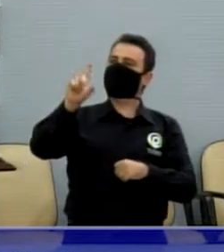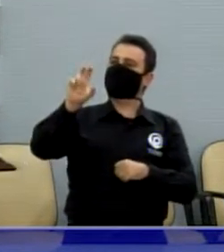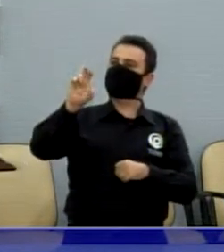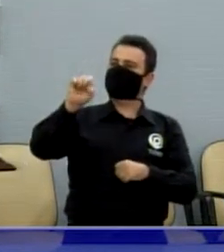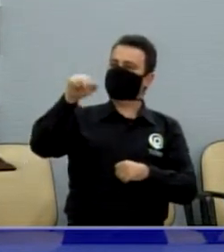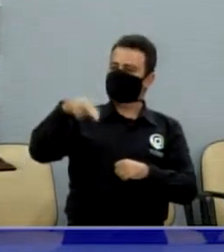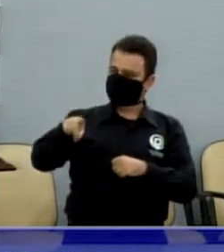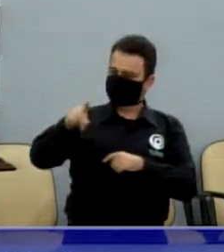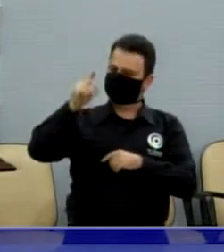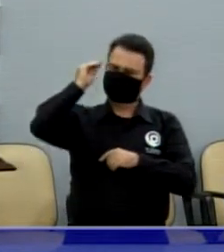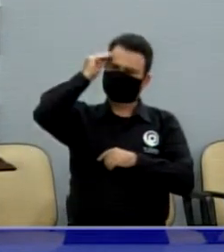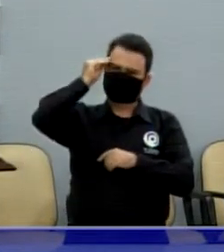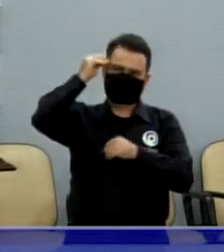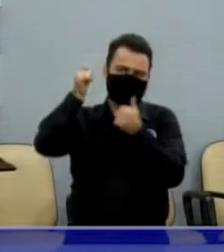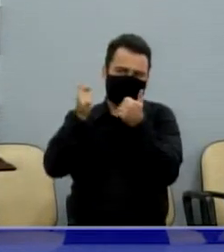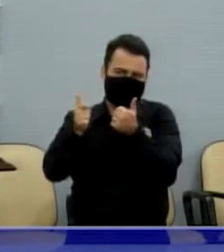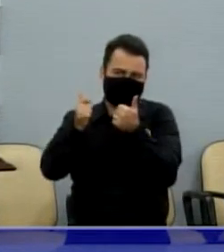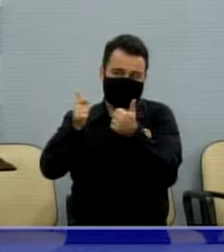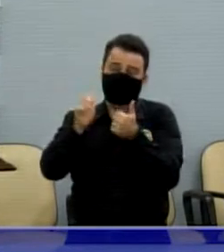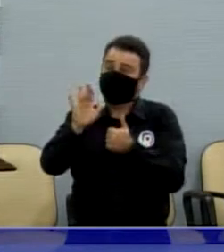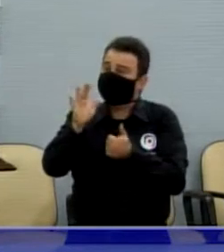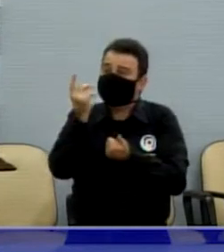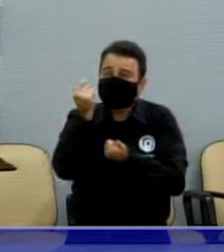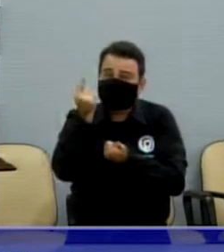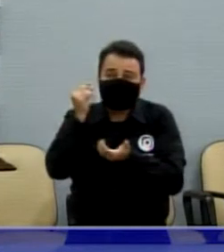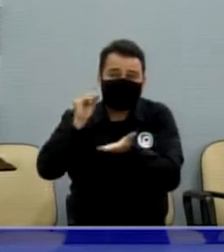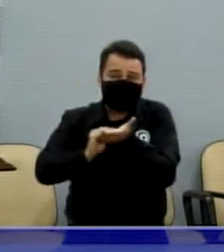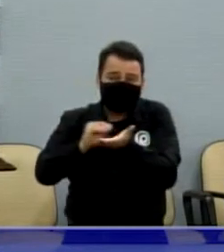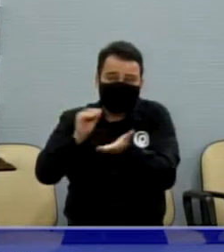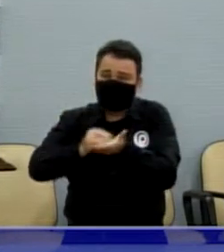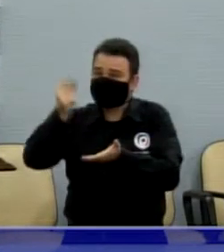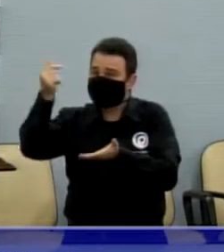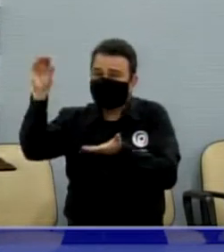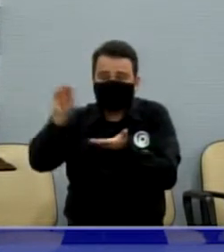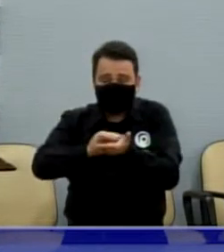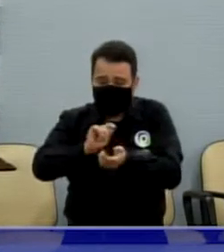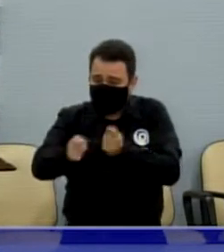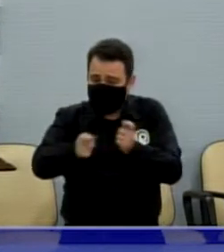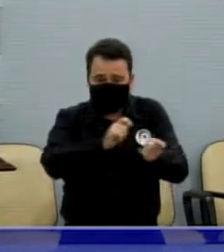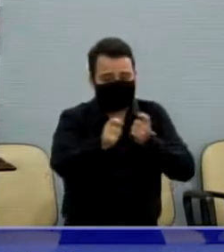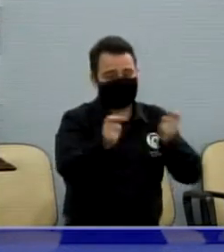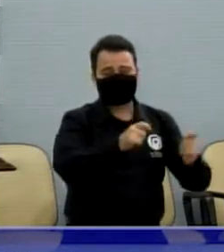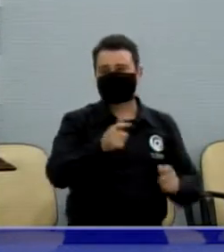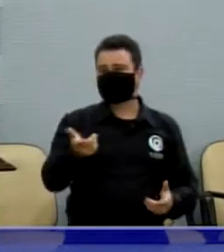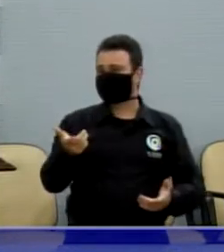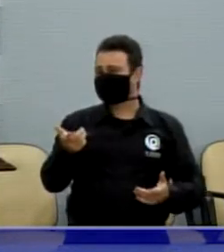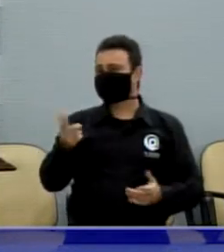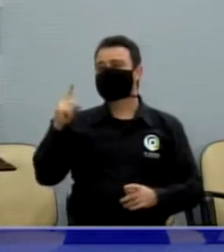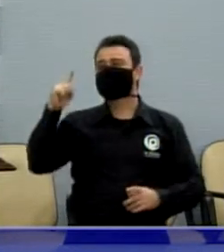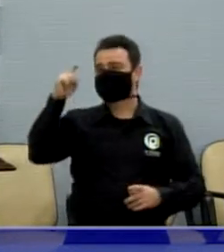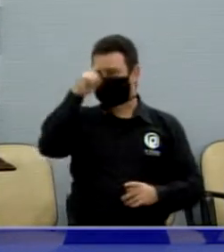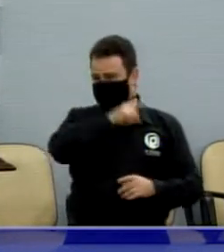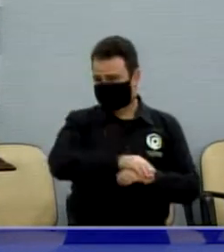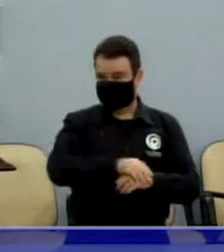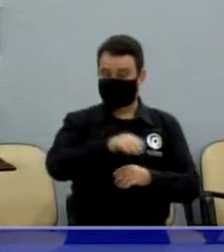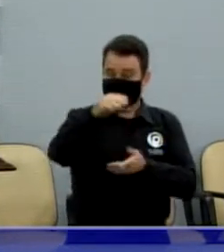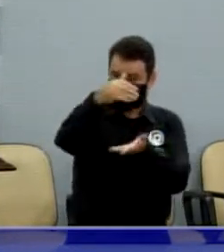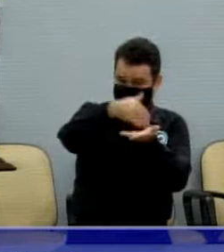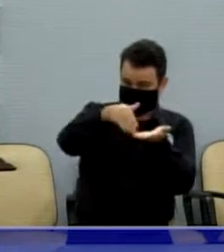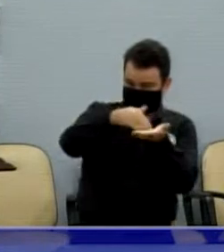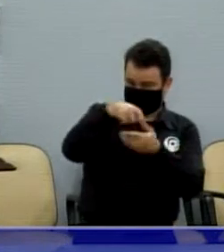mais do que eles conseguiriam fazer com a verba que tem ali. O doutor Aldenis, por